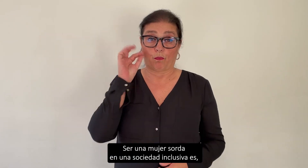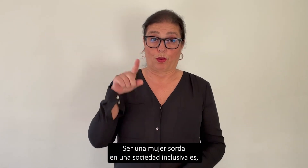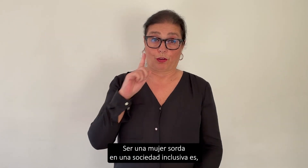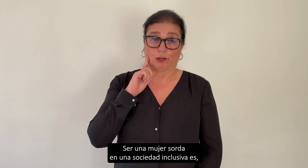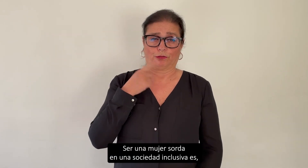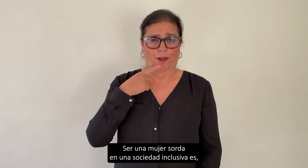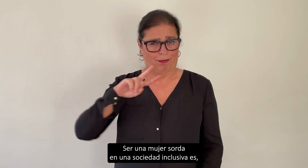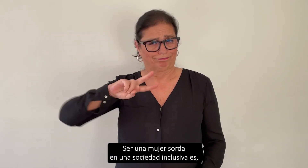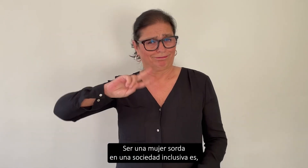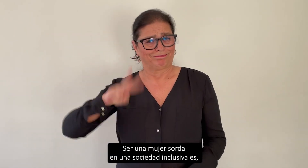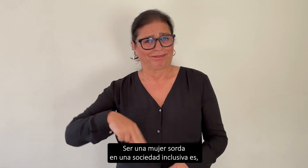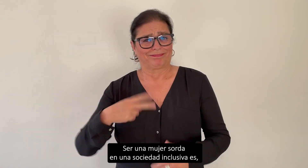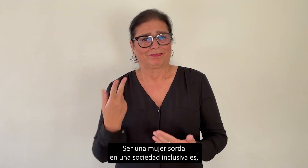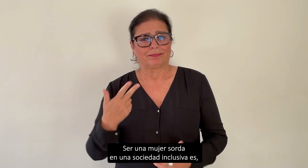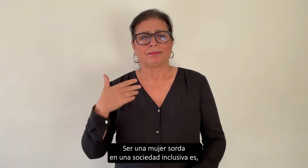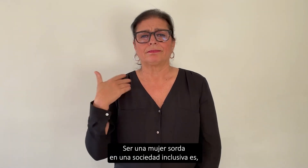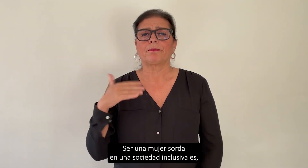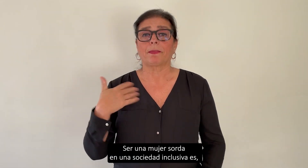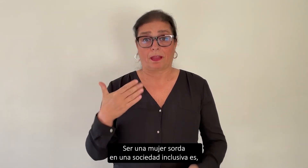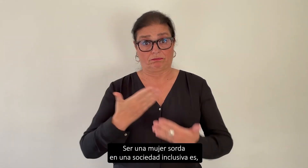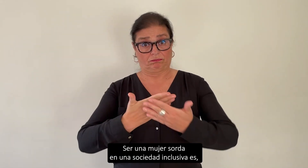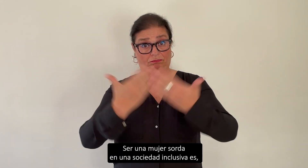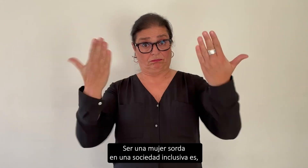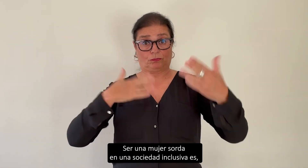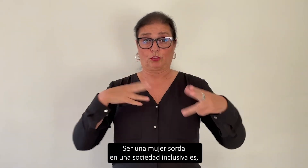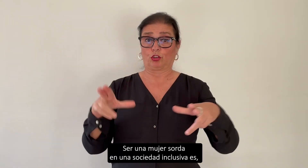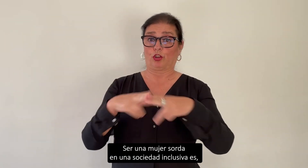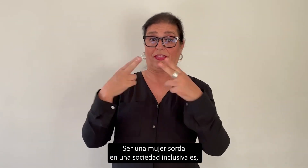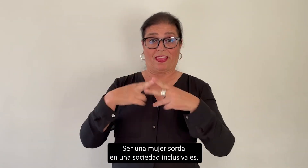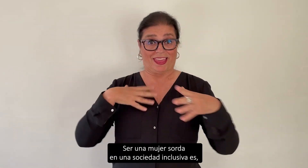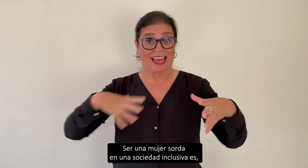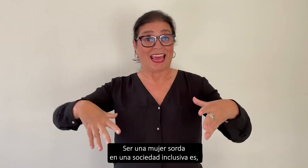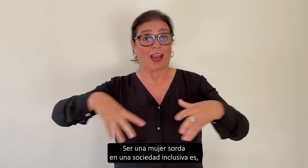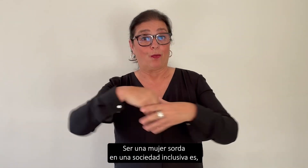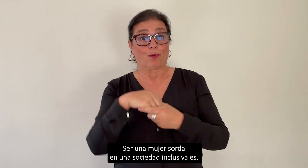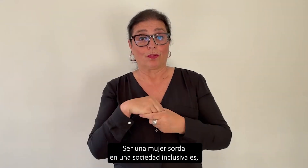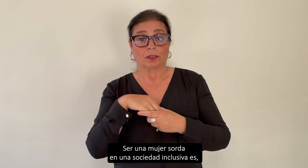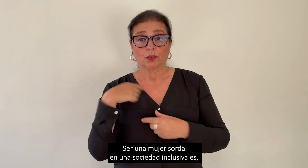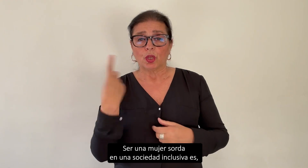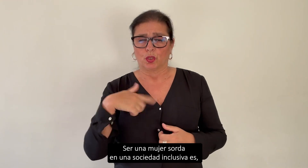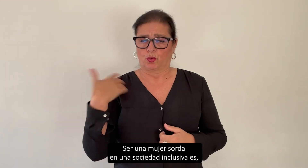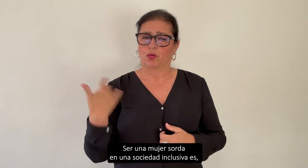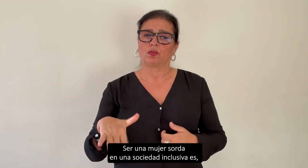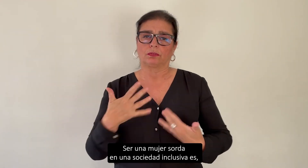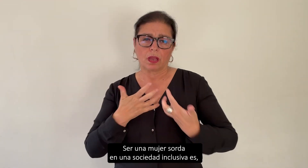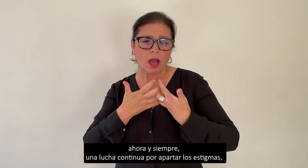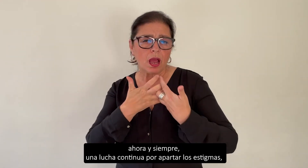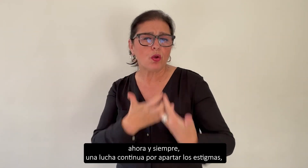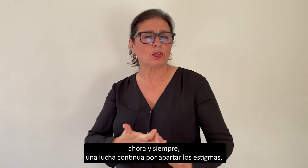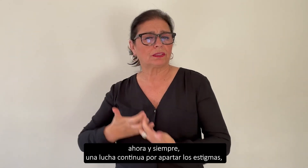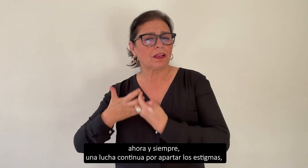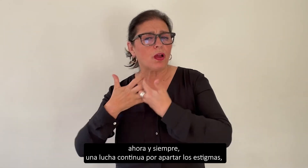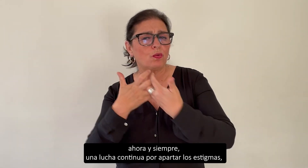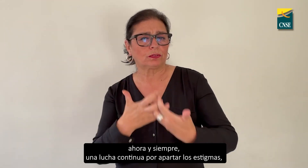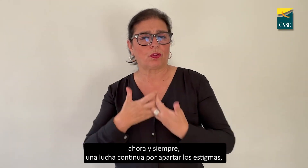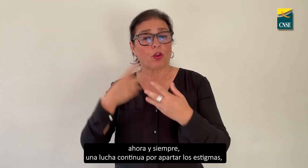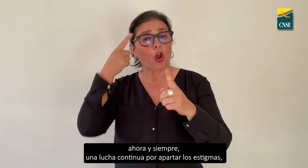Ser una mujer sorda en una sociedad inclusiva es, ahora y siempre, una lucha continua